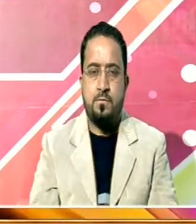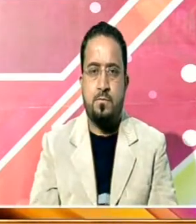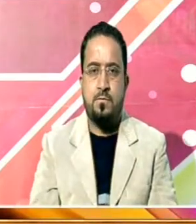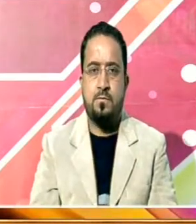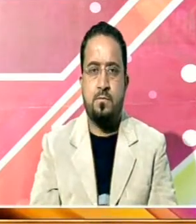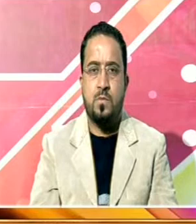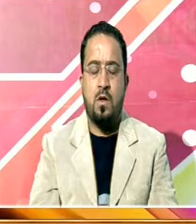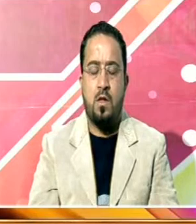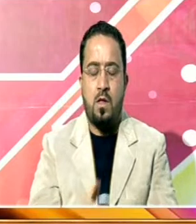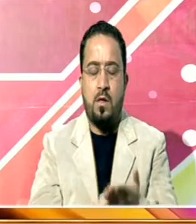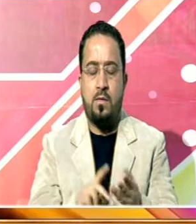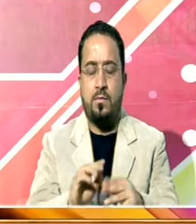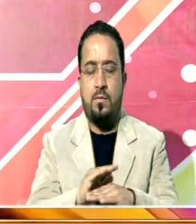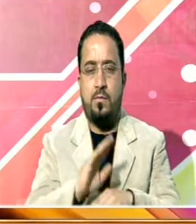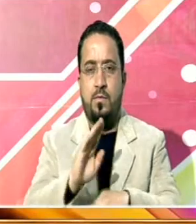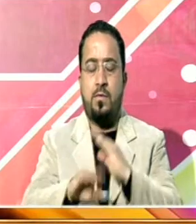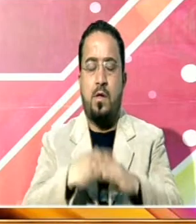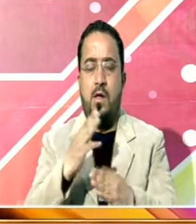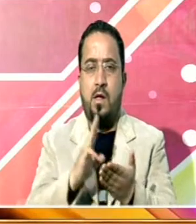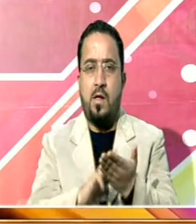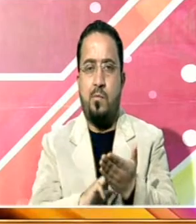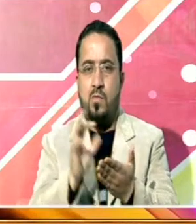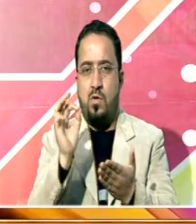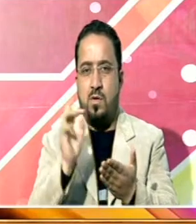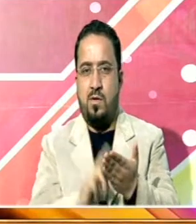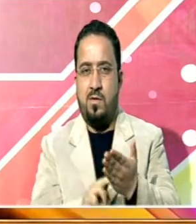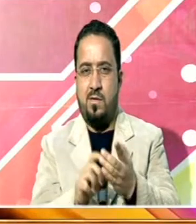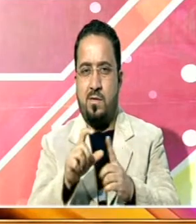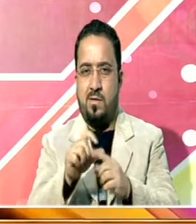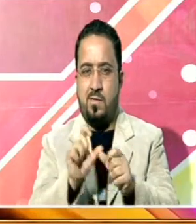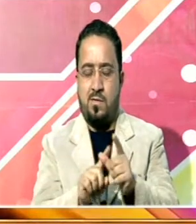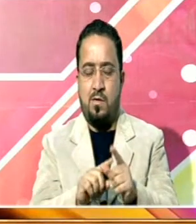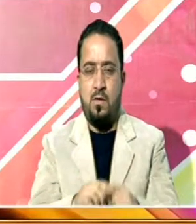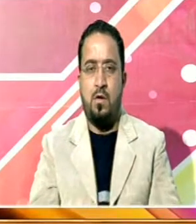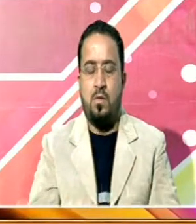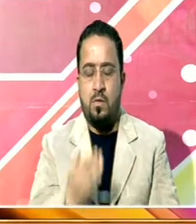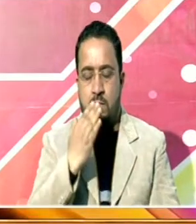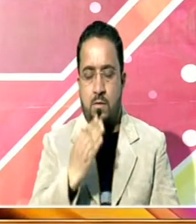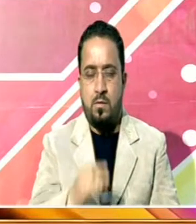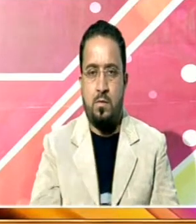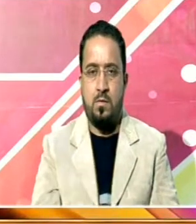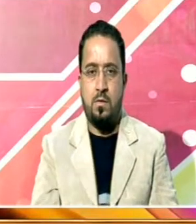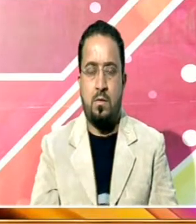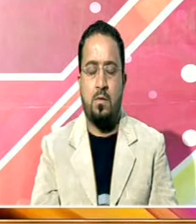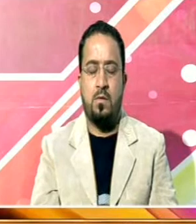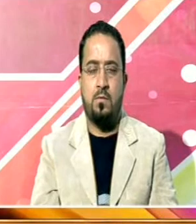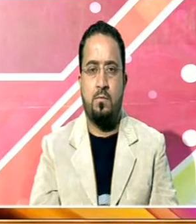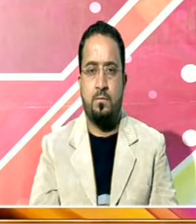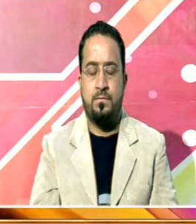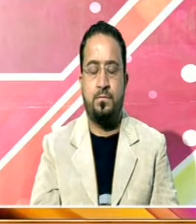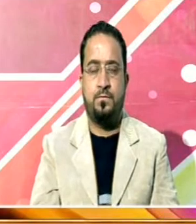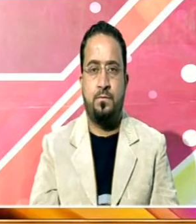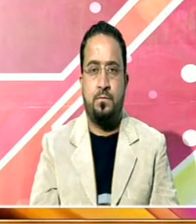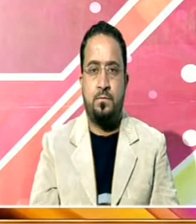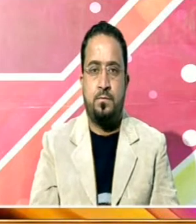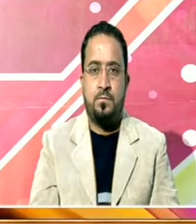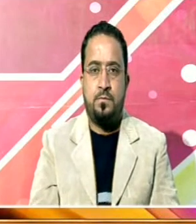اس کے ساتھ ہی خبروں کا ایک خصوصی بولٹن ختم ہوا چاہتا ہے اجازت چاہیں گے اضافہ